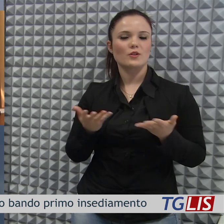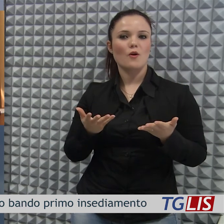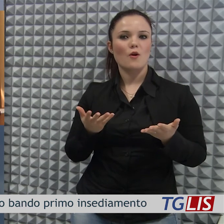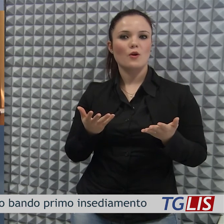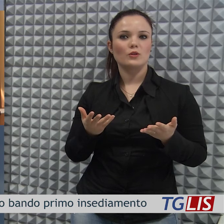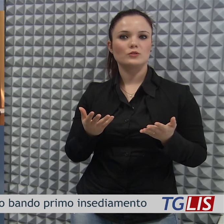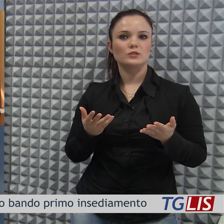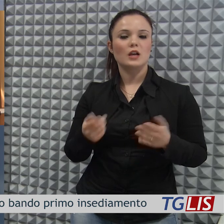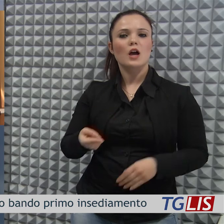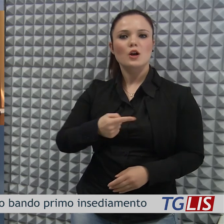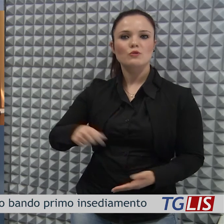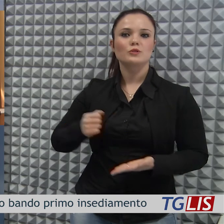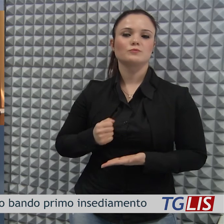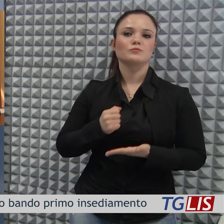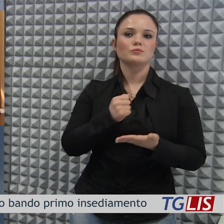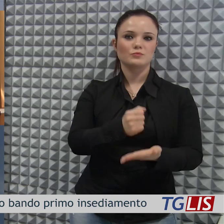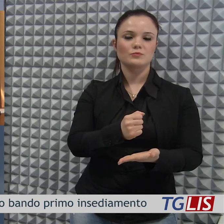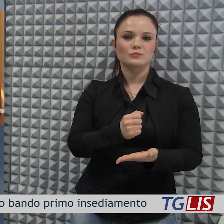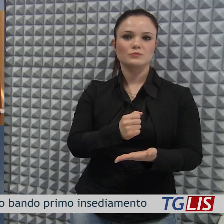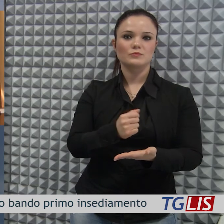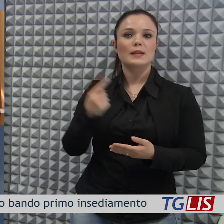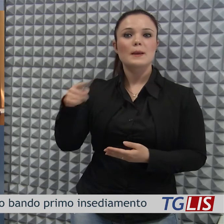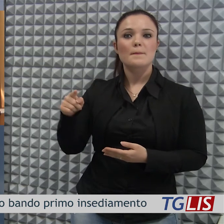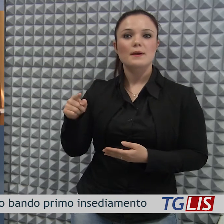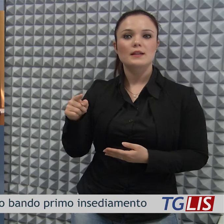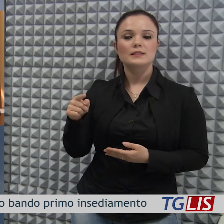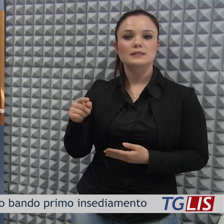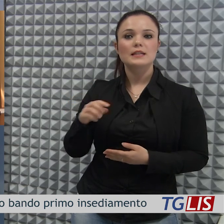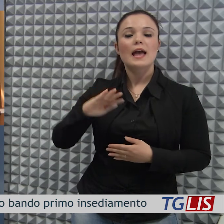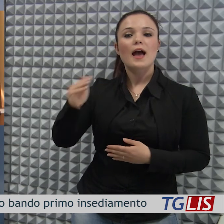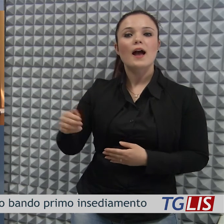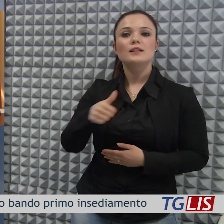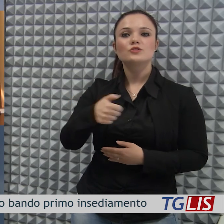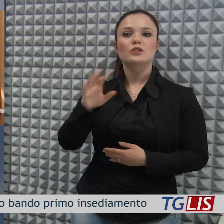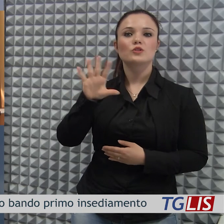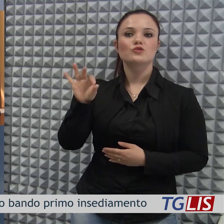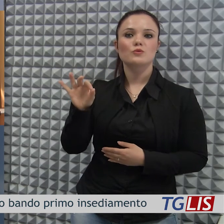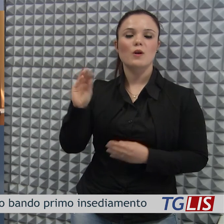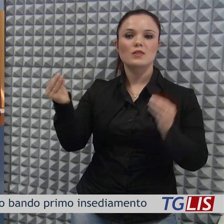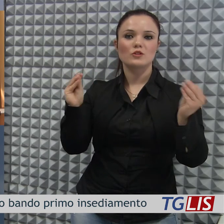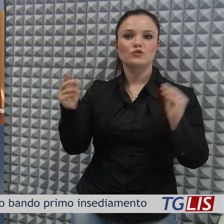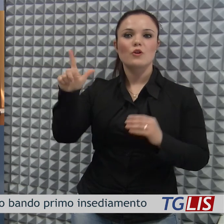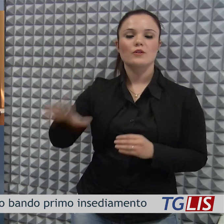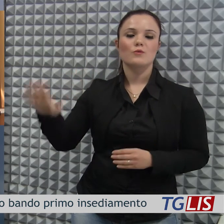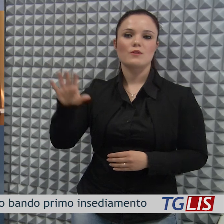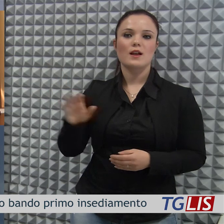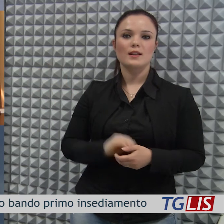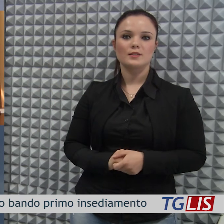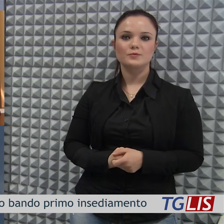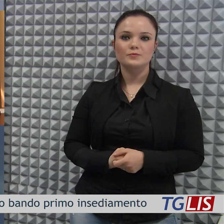'ulteriore posta finanziaria per almeno altri 150 giovani lucani. La data di